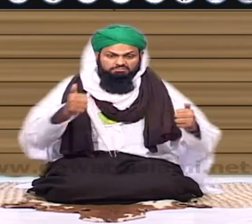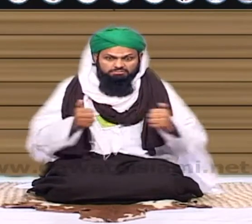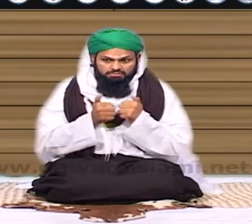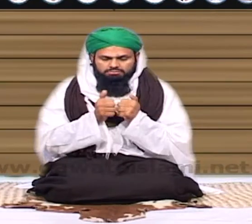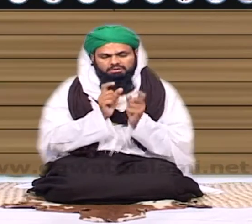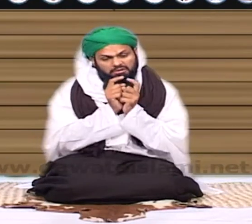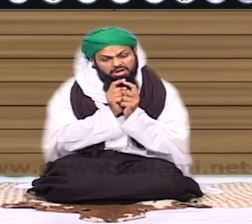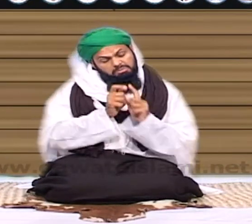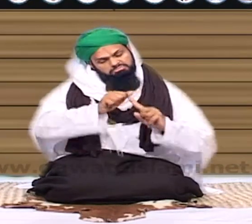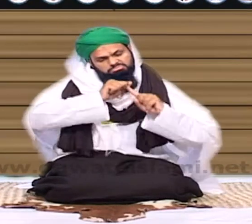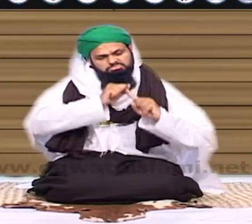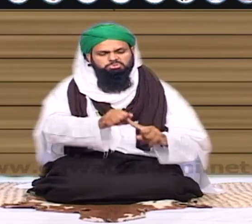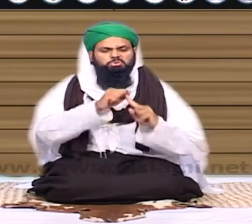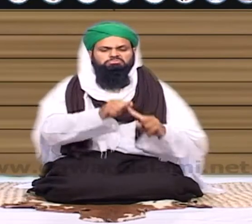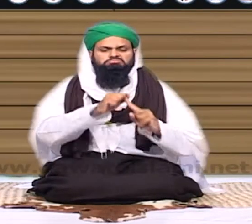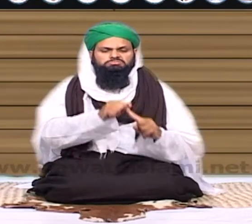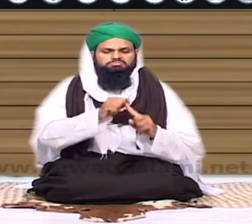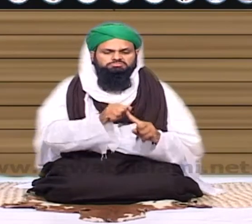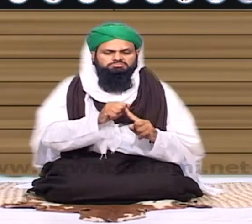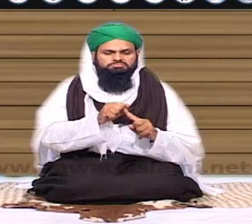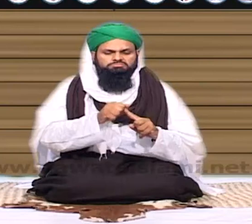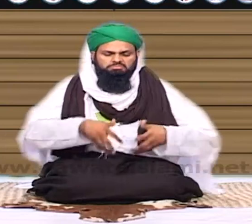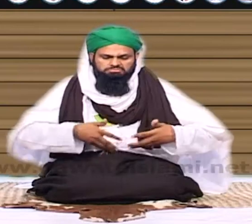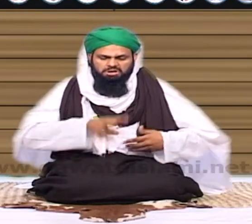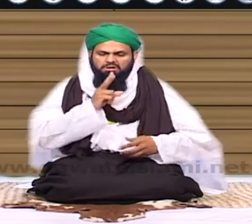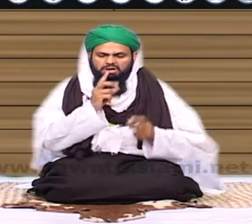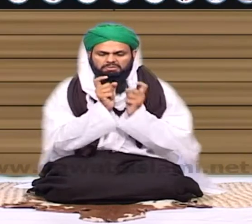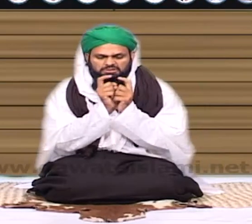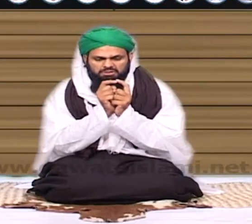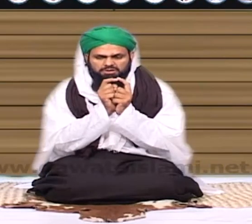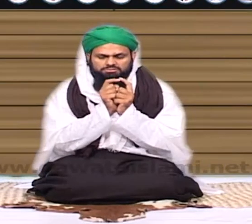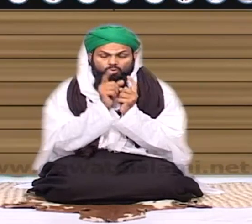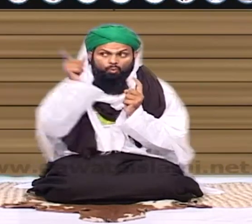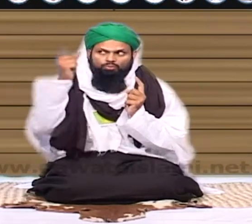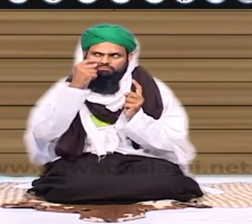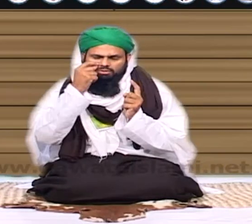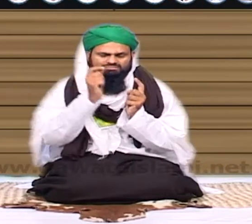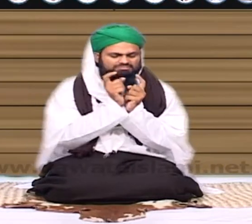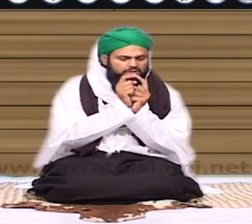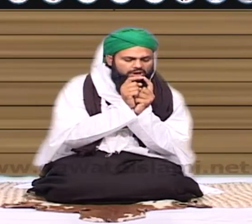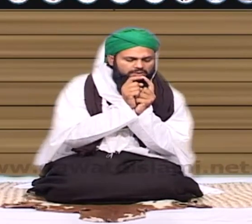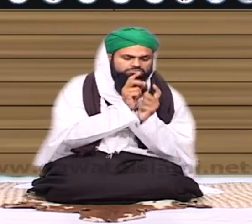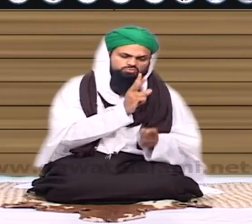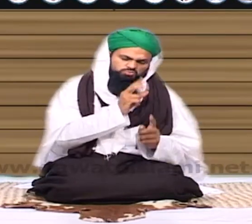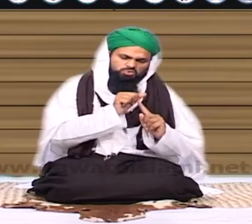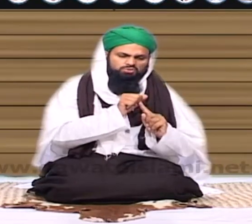لے غیبت کے کوئی مجلس کوئی محفل آپس کی ہوتی نہیں جب تک ہم دوسرے کی برائی نہ کریں